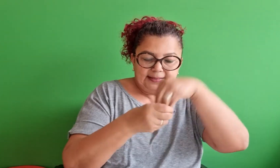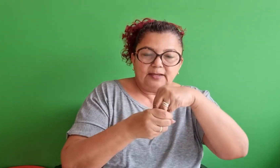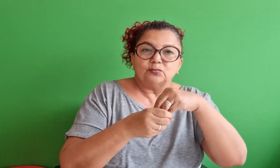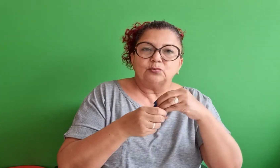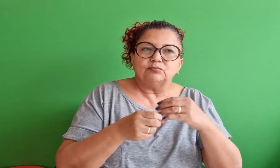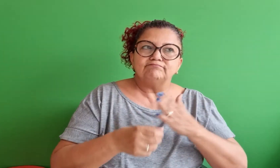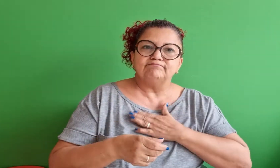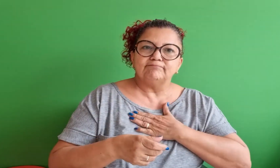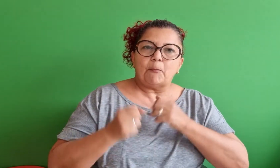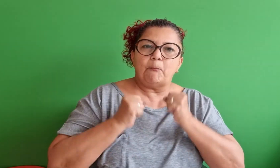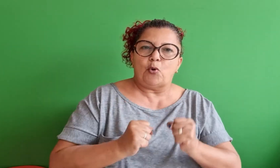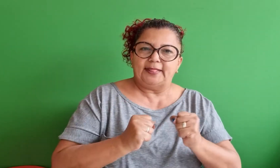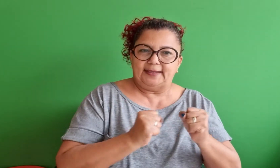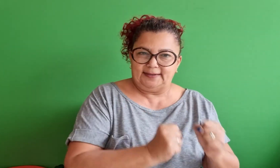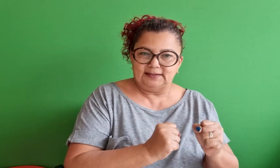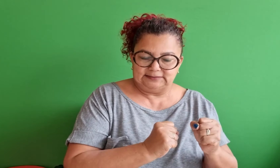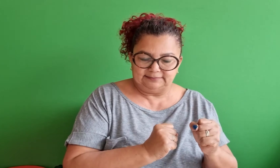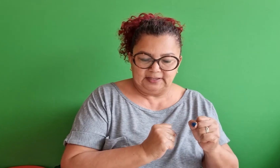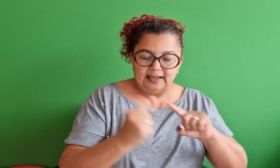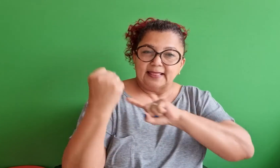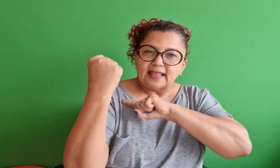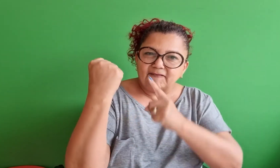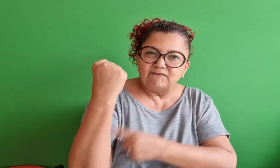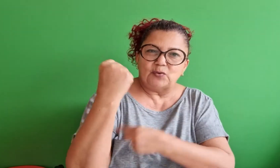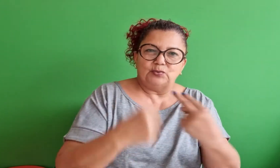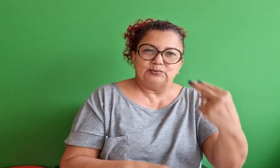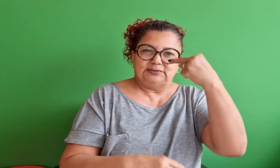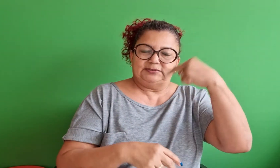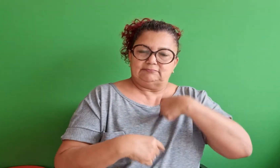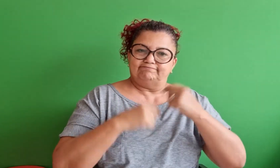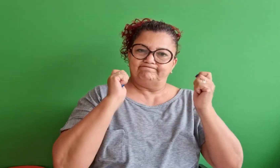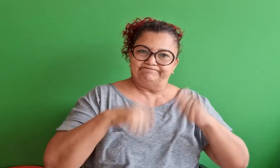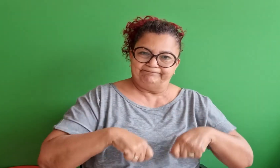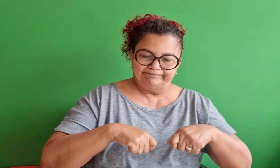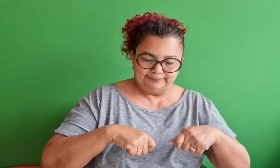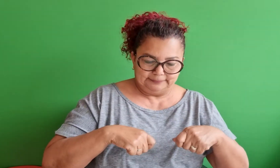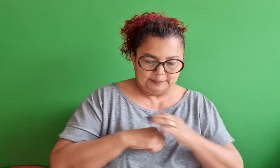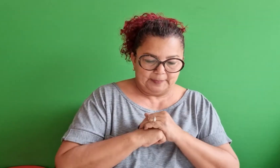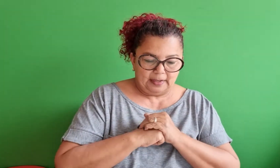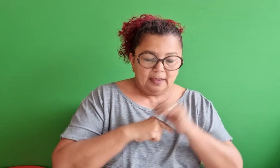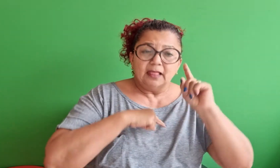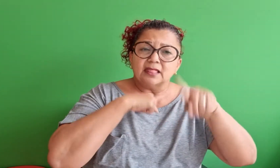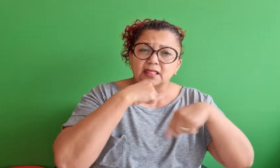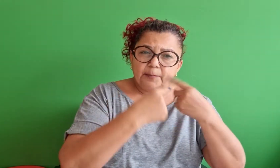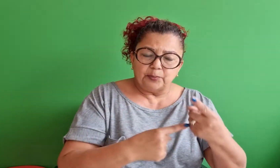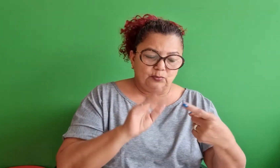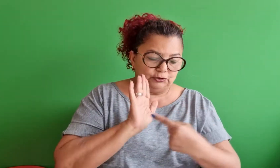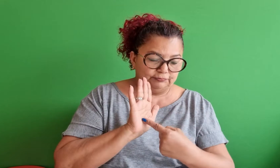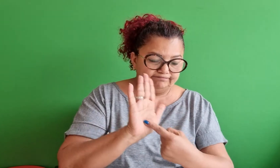potência, como capacidade de realizar, a qualidade de poder, de força